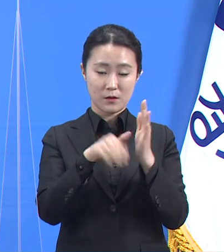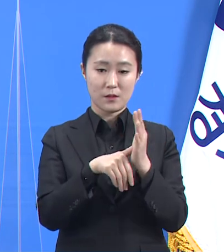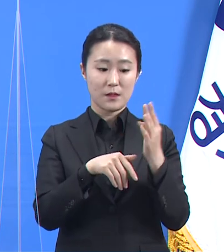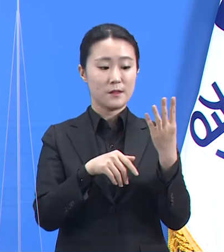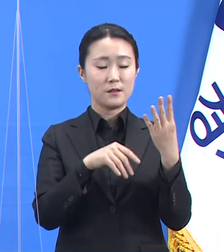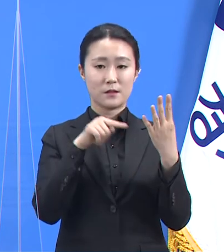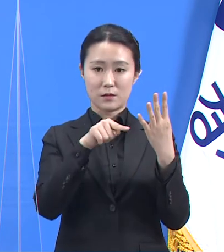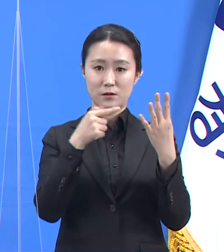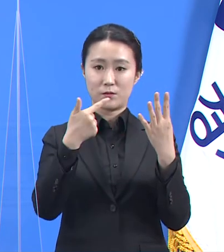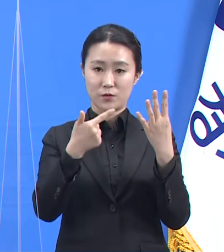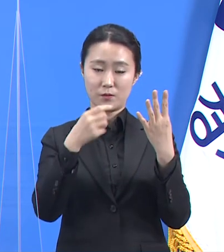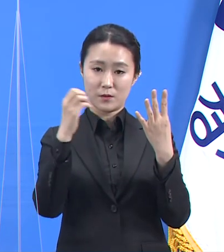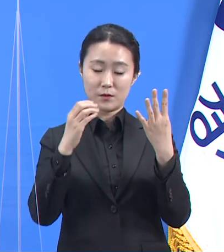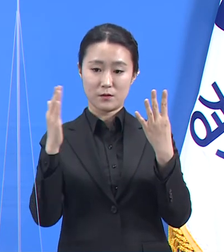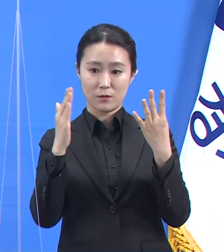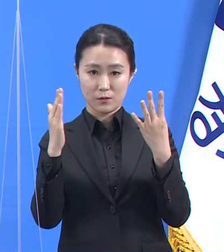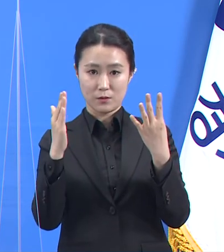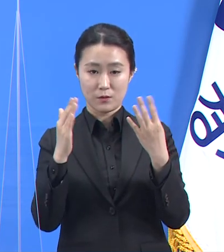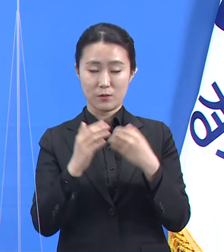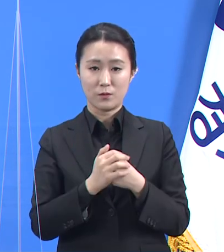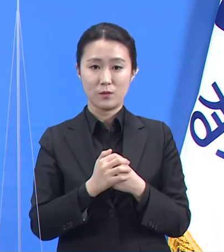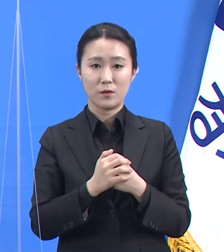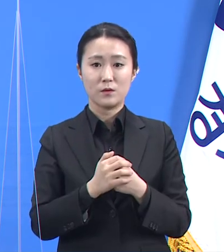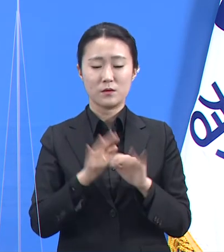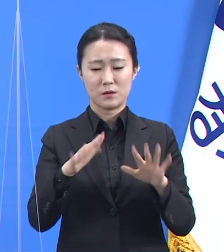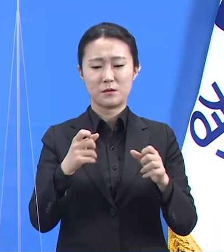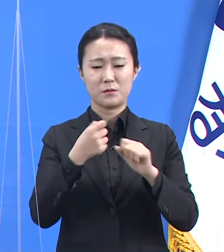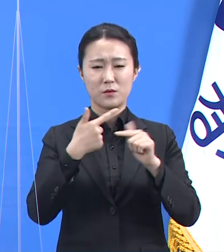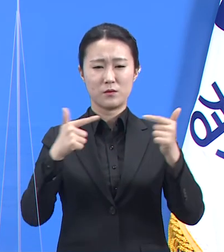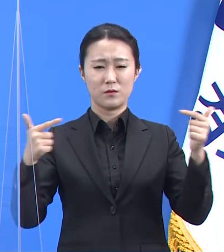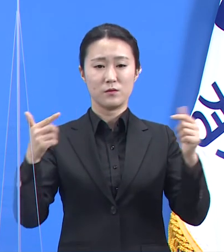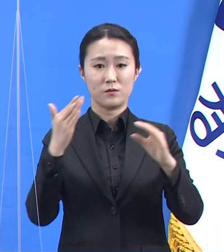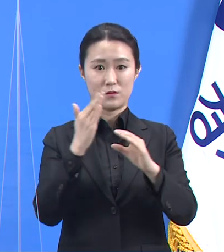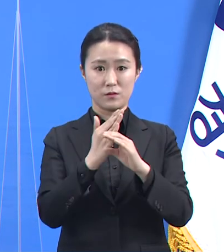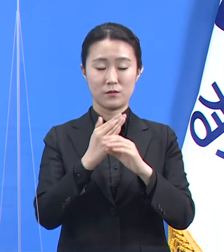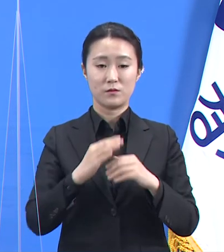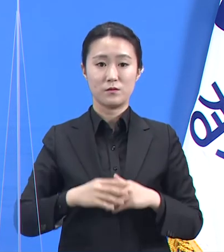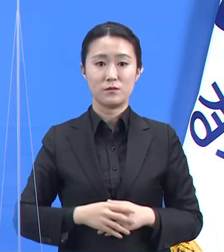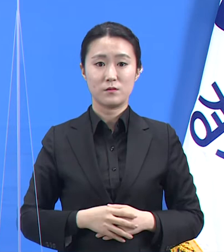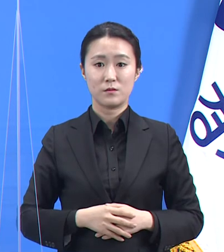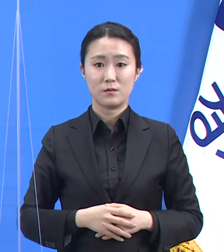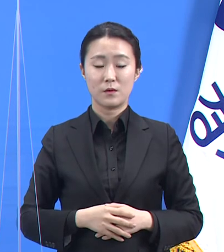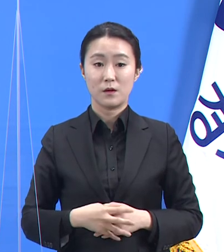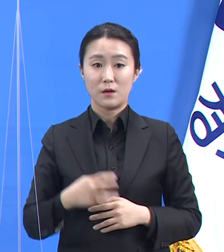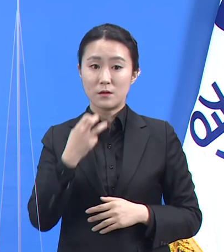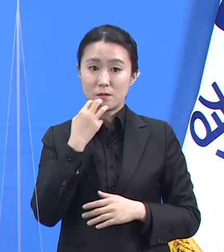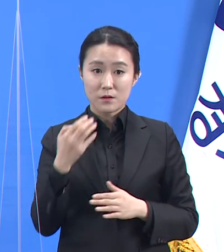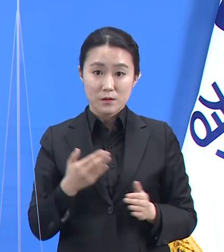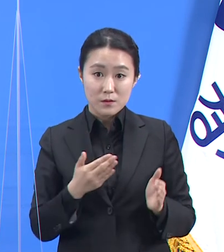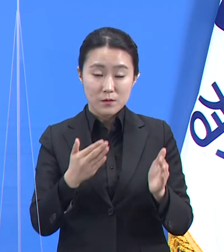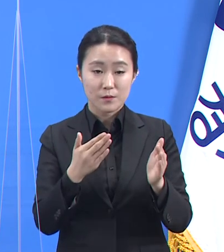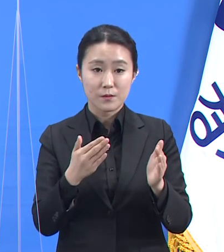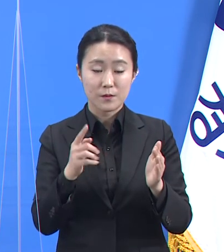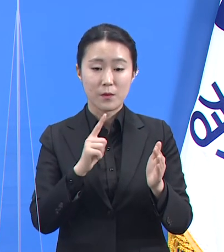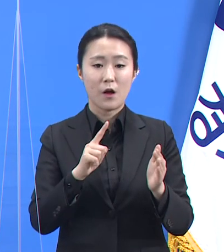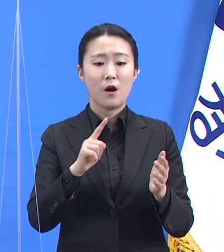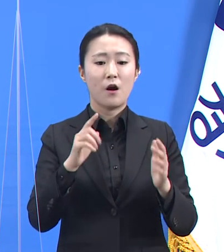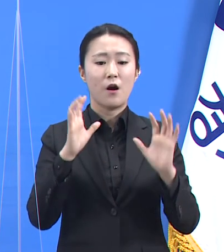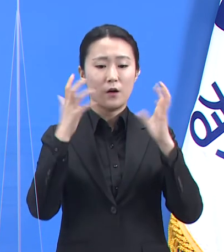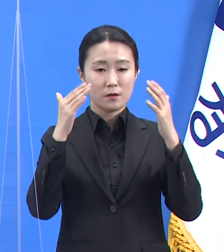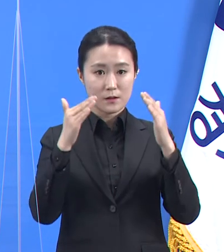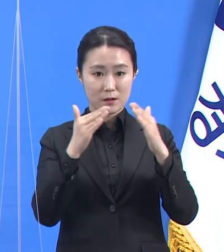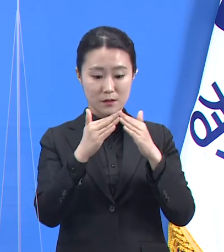점진적으로 증가하는 흐름이어서 주의를 요합니다. 경기도는 도내 어린이집에서